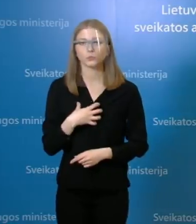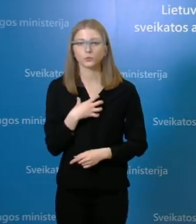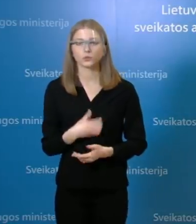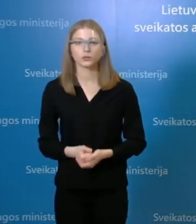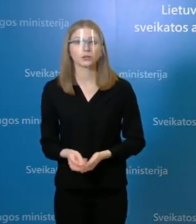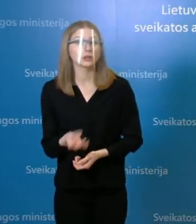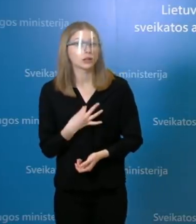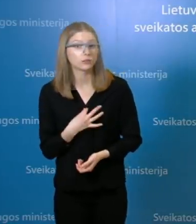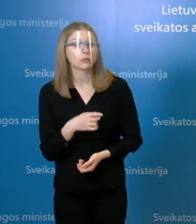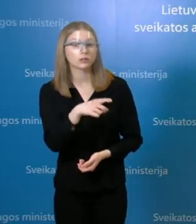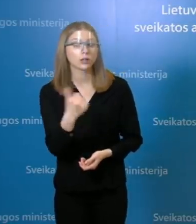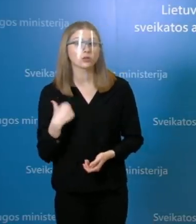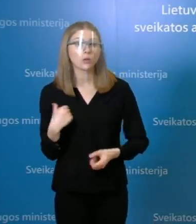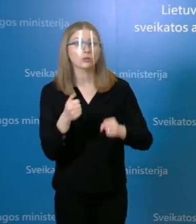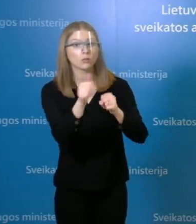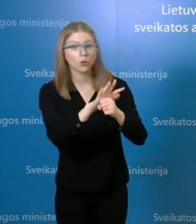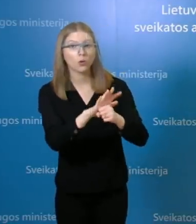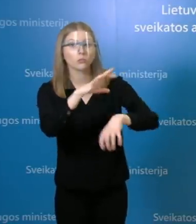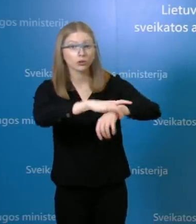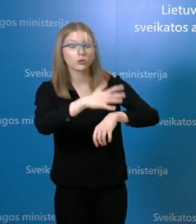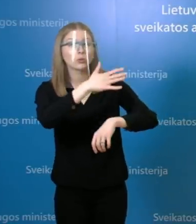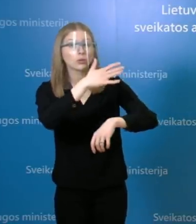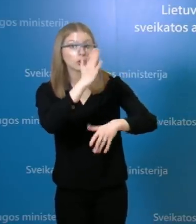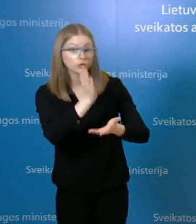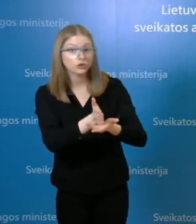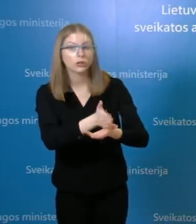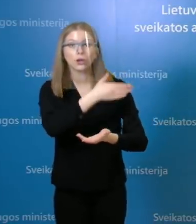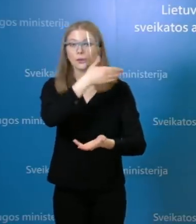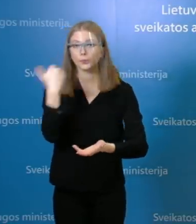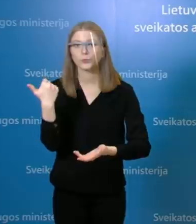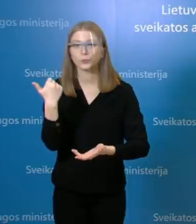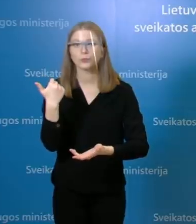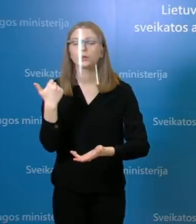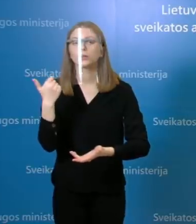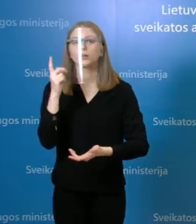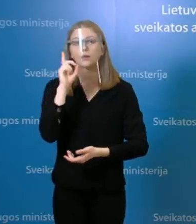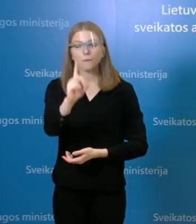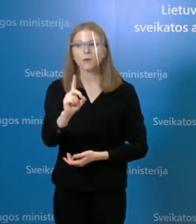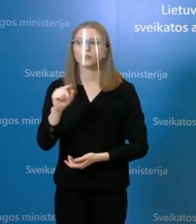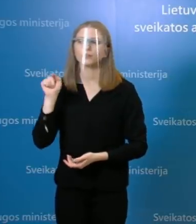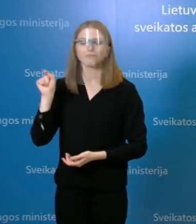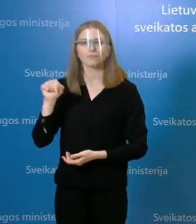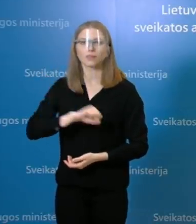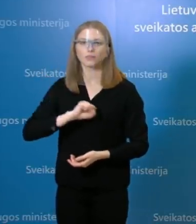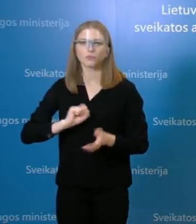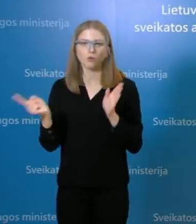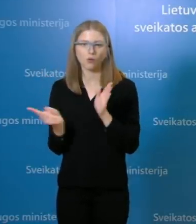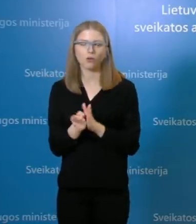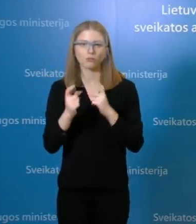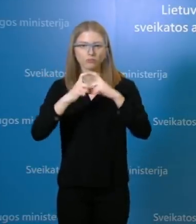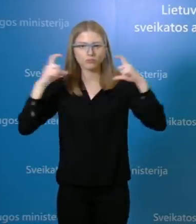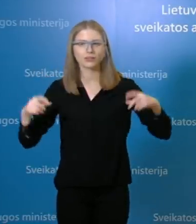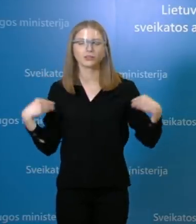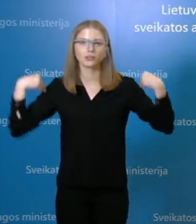ligonis yra, ar jam yra patvirtinta teigiamas rezultatas, ar nėra. Tai iš tiesų tikrai daug